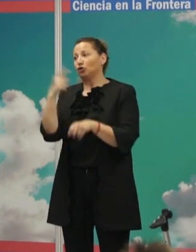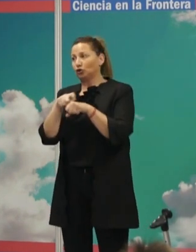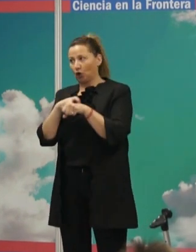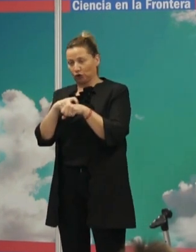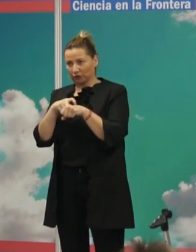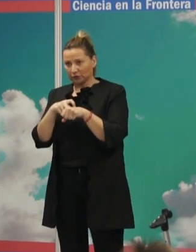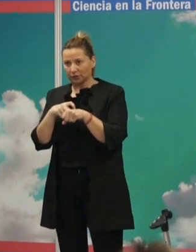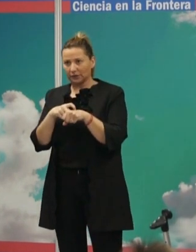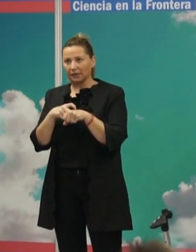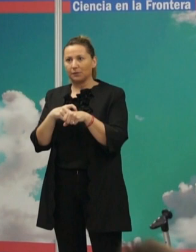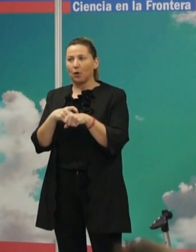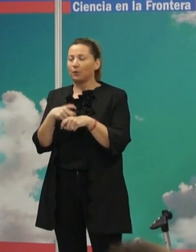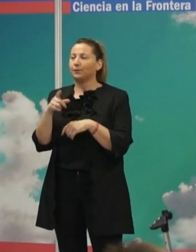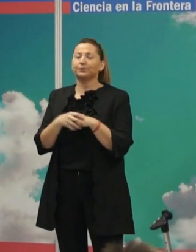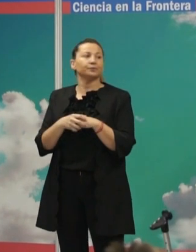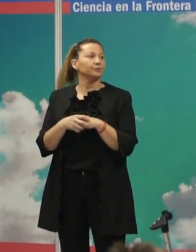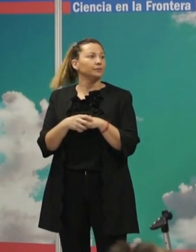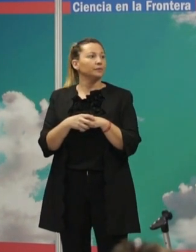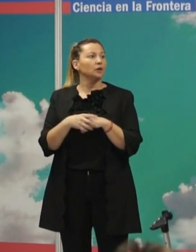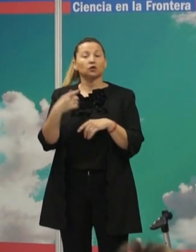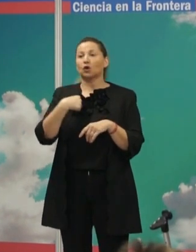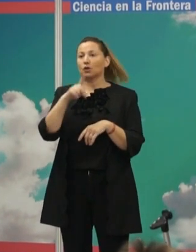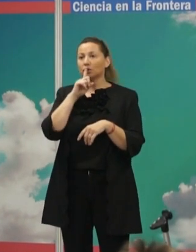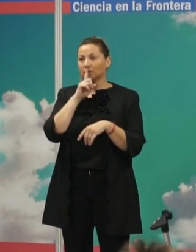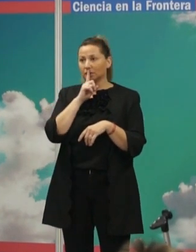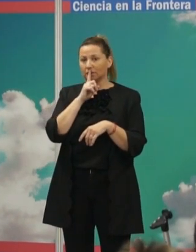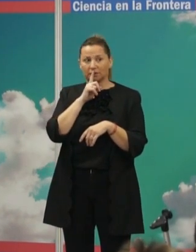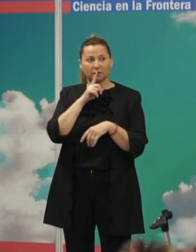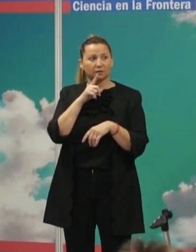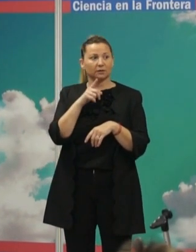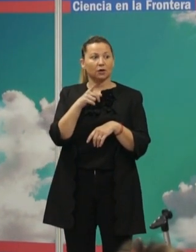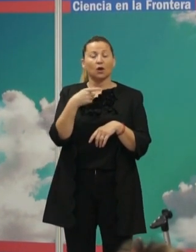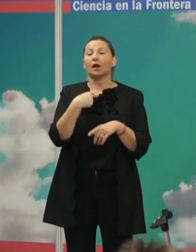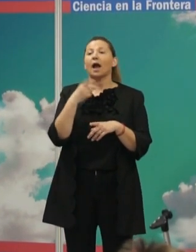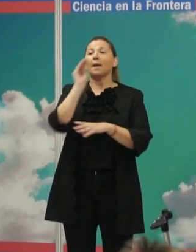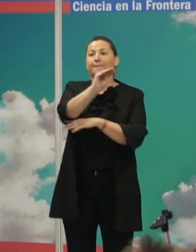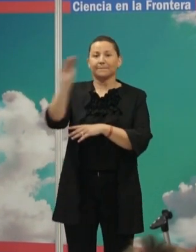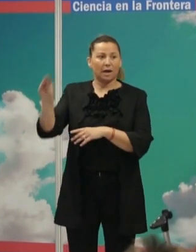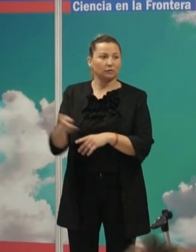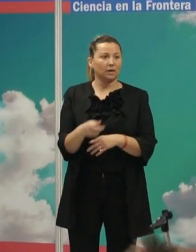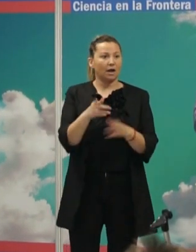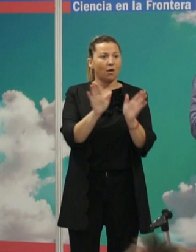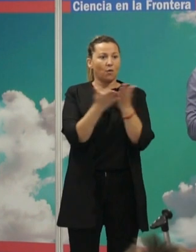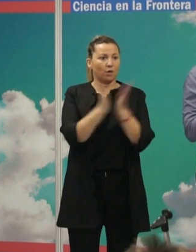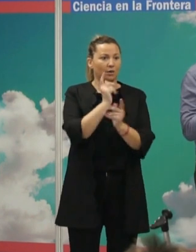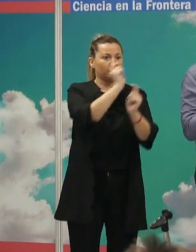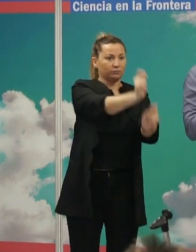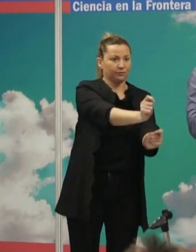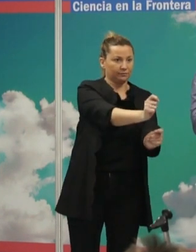SIA. No he dicho nada, pero los que preguntéis es en el regadito hasta que se aborte así, si lo quieres.